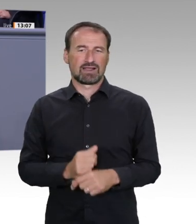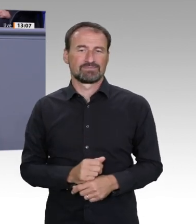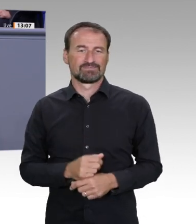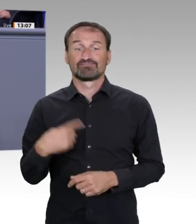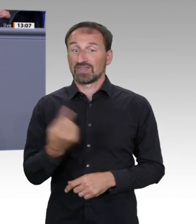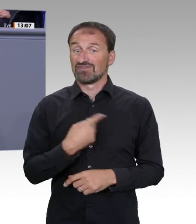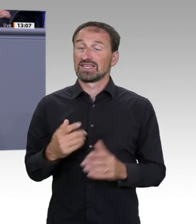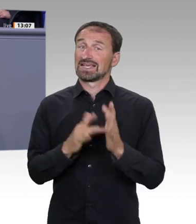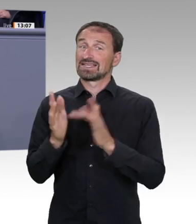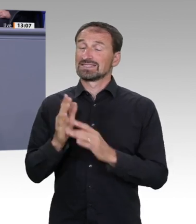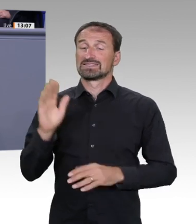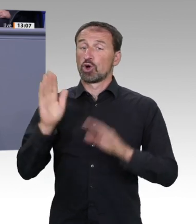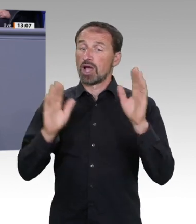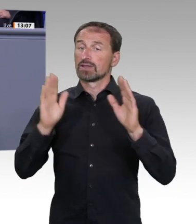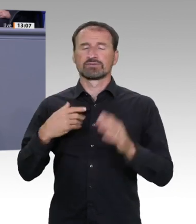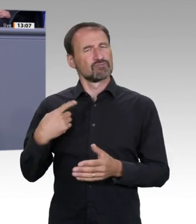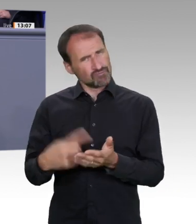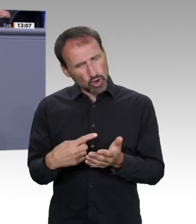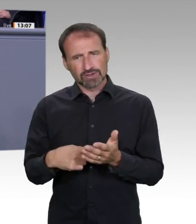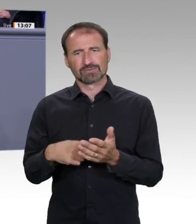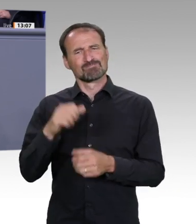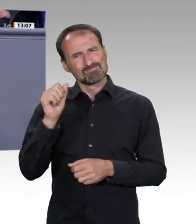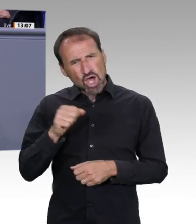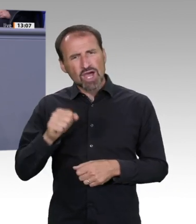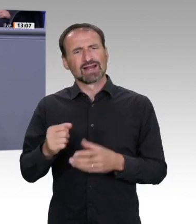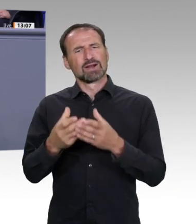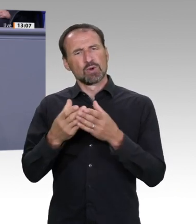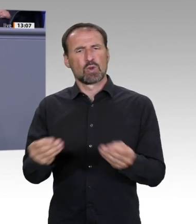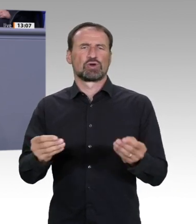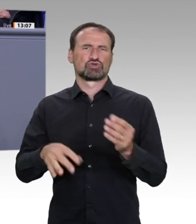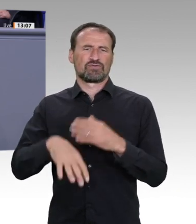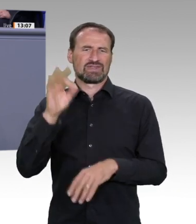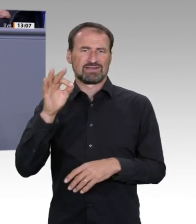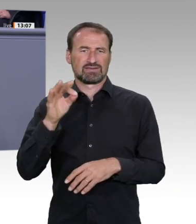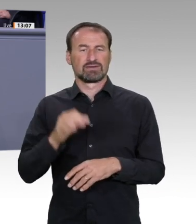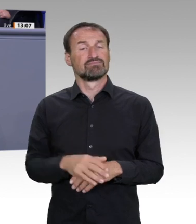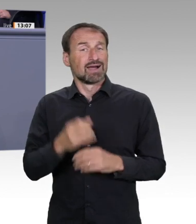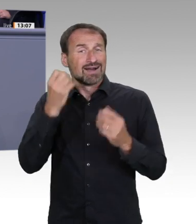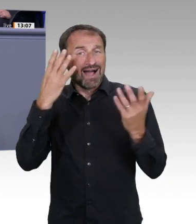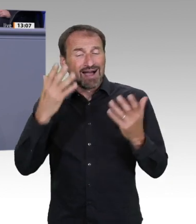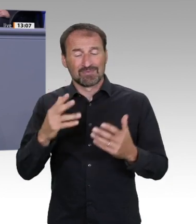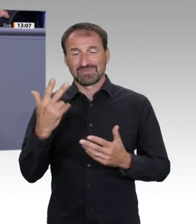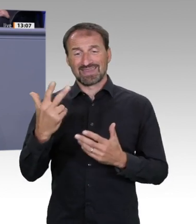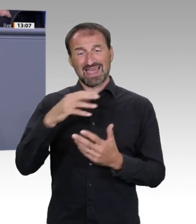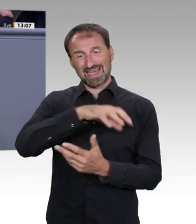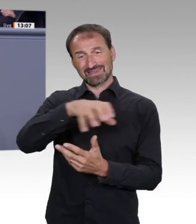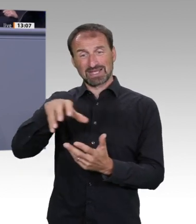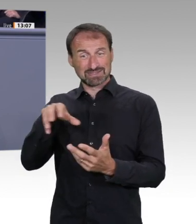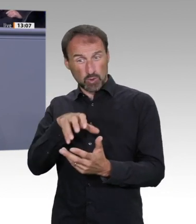Voraussetzung dafür ist der Wille und die Kompetenz, verschiedene Perspektiven einzunehmen.